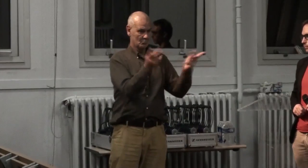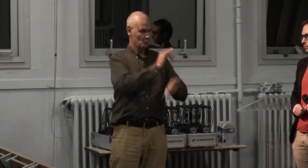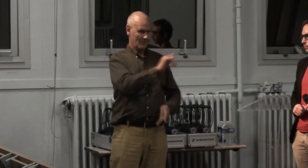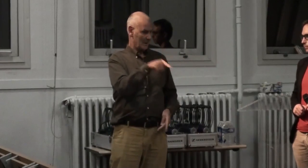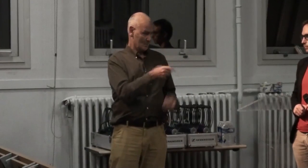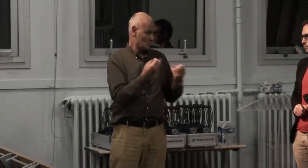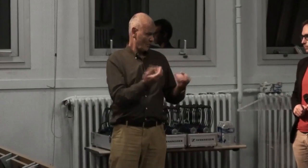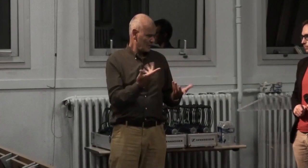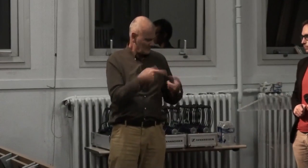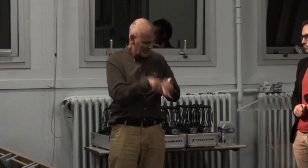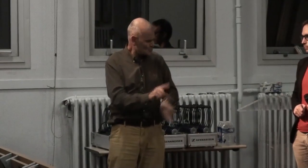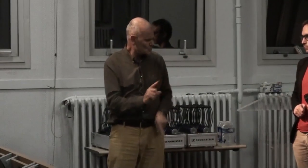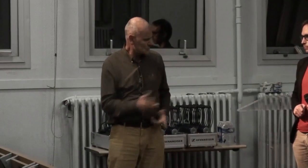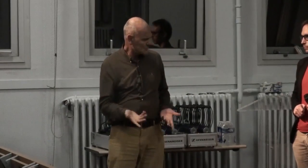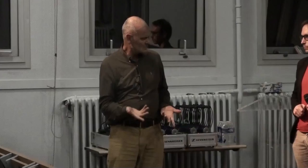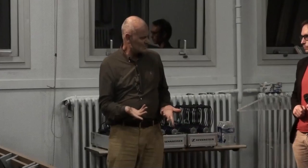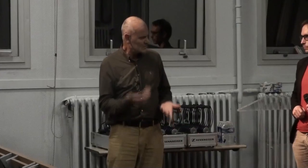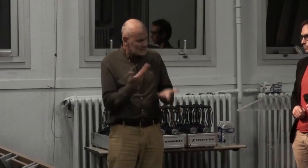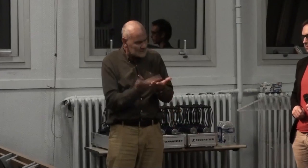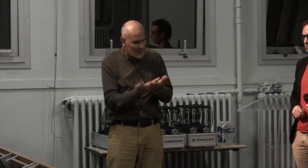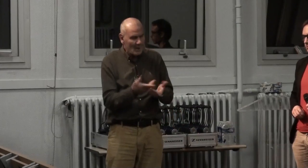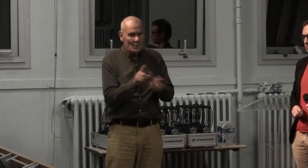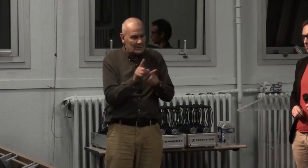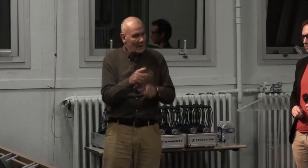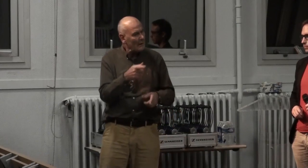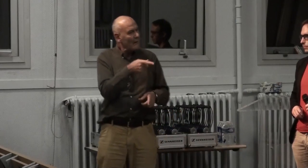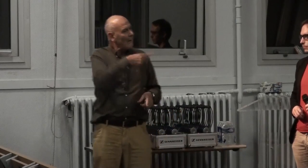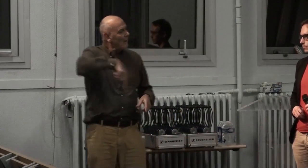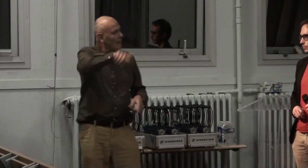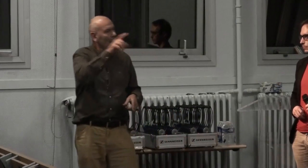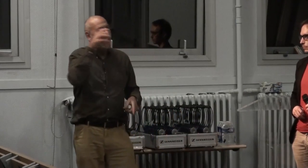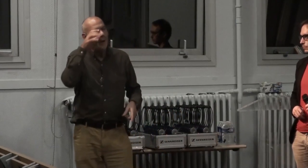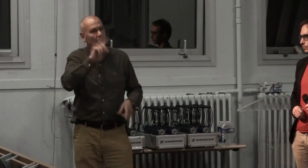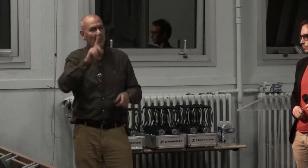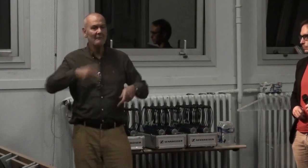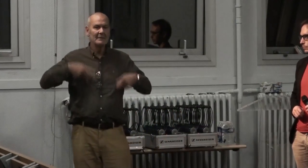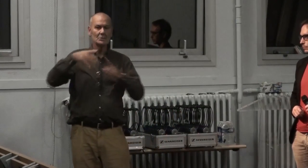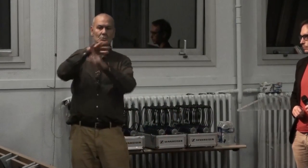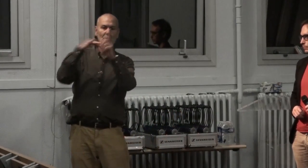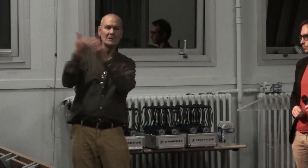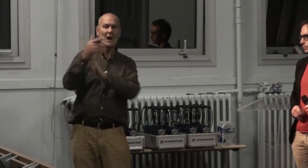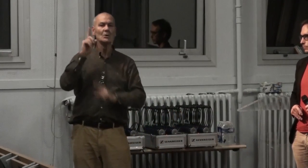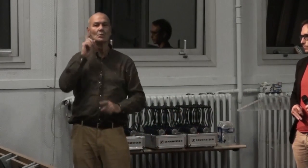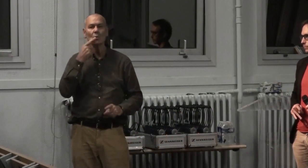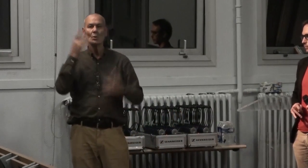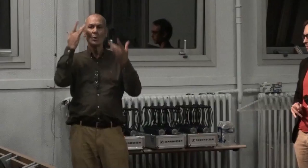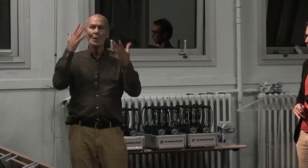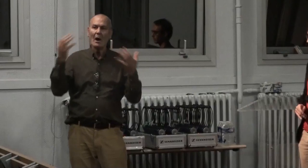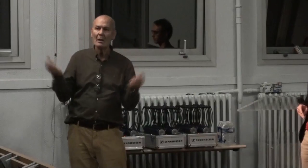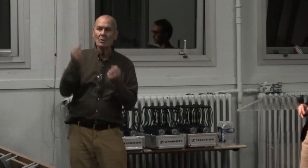tous les échecs sont cachés et je trouve ça pas juste. on ne parle jamais des échecs médicaux